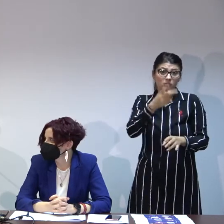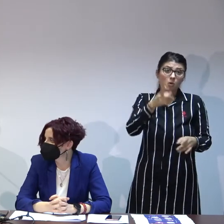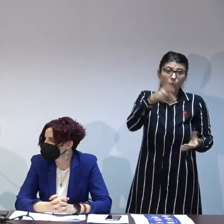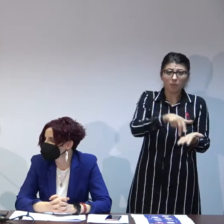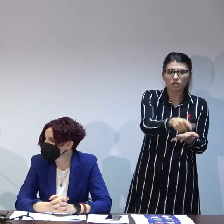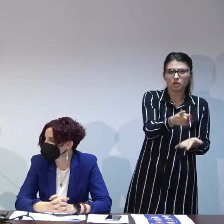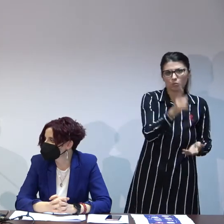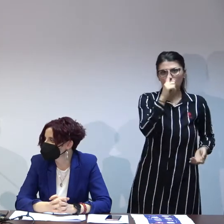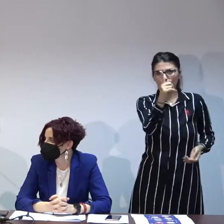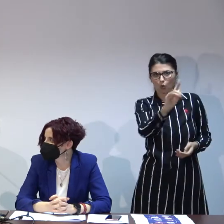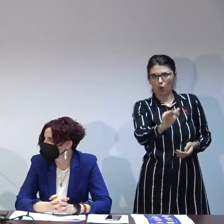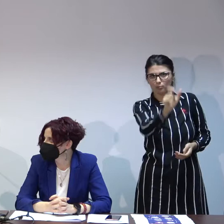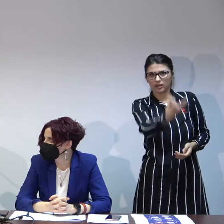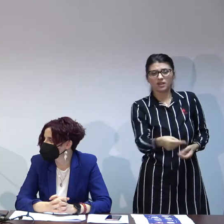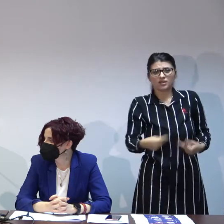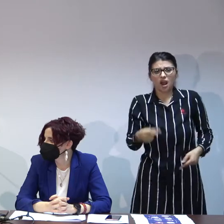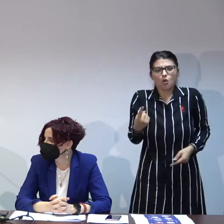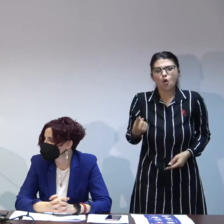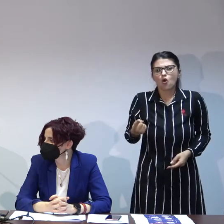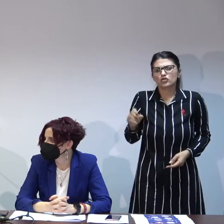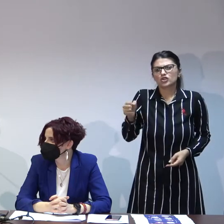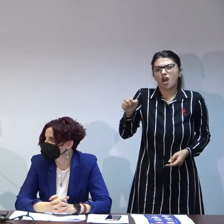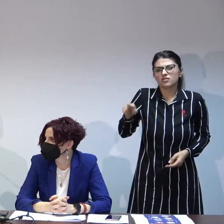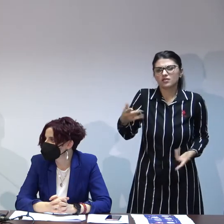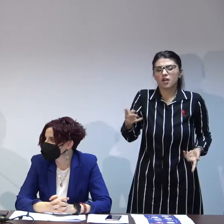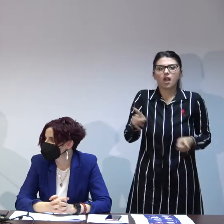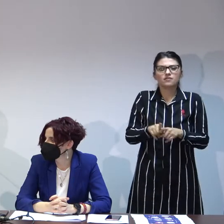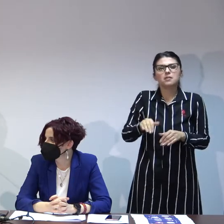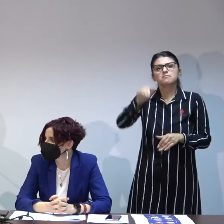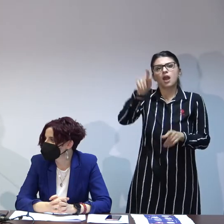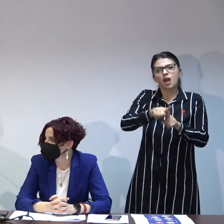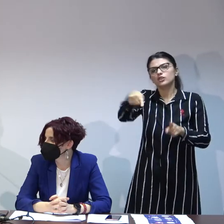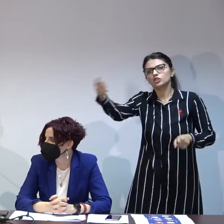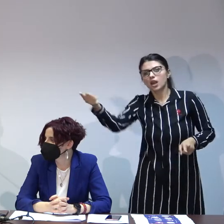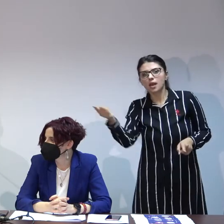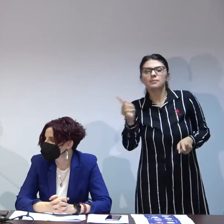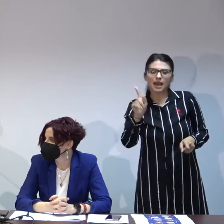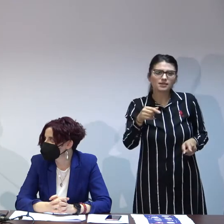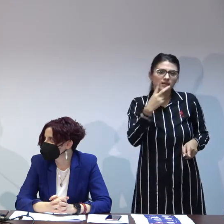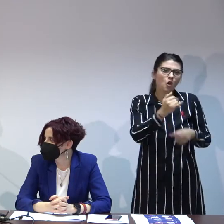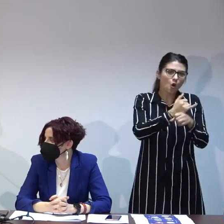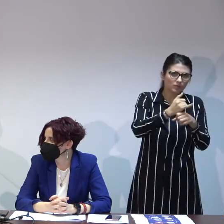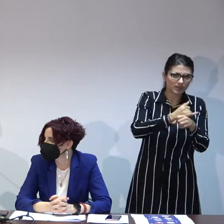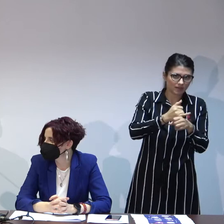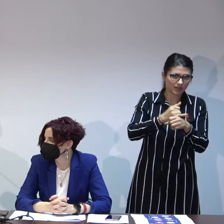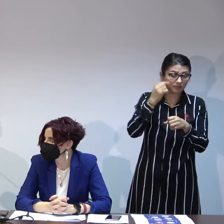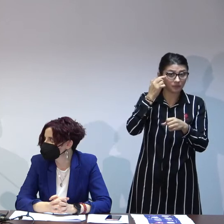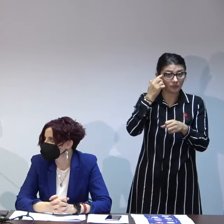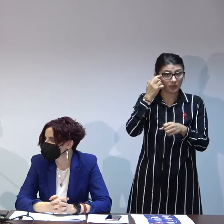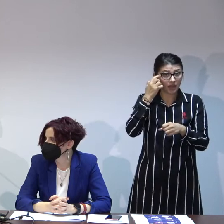care nu are o șansă la fel de mare precum ceilalți mergem undeva la pragul mai sus de care alții se făresc